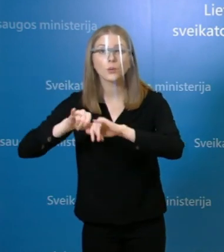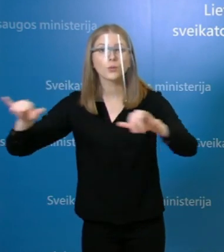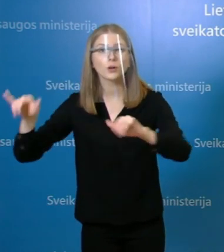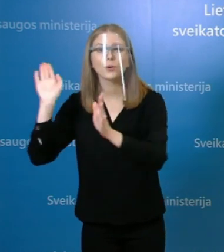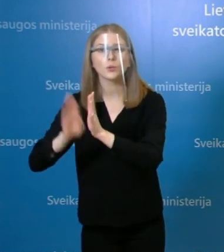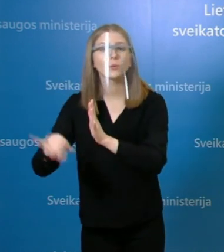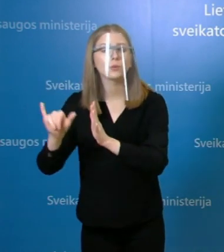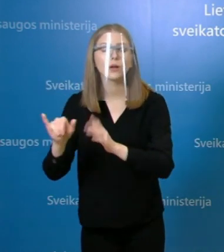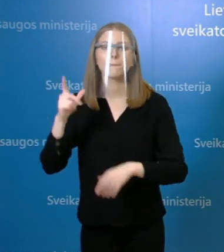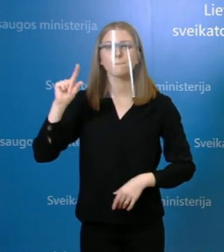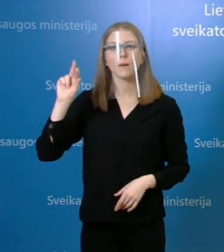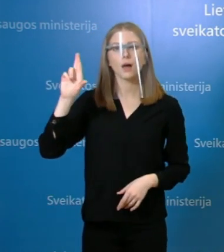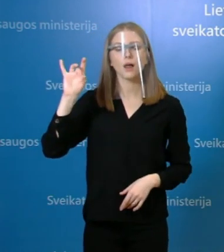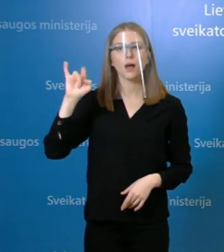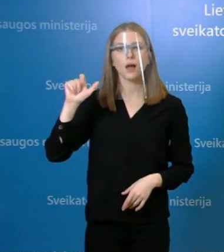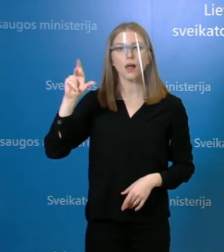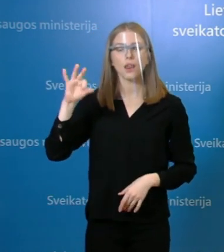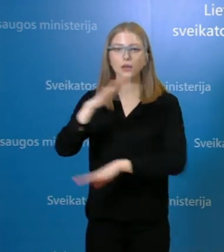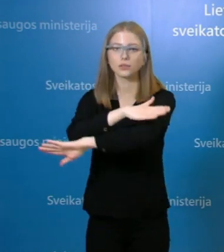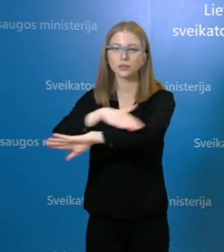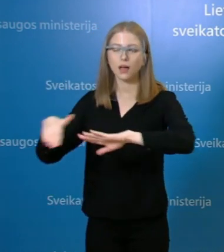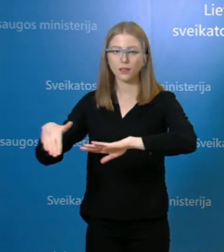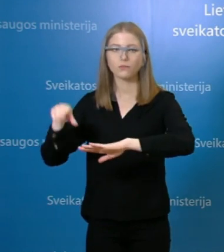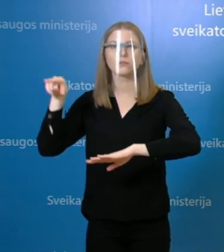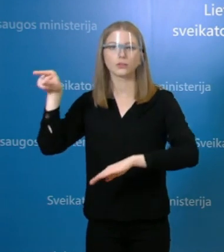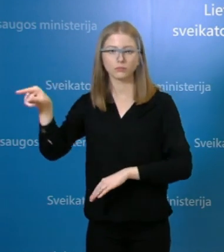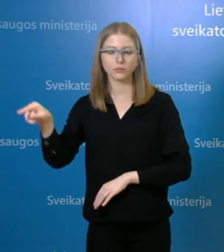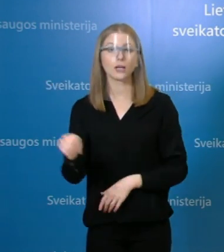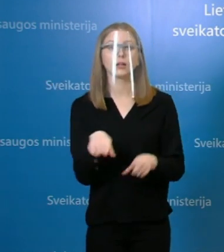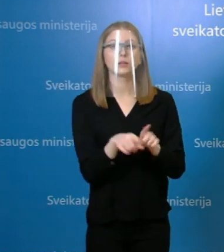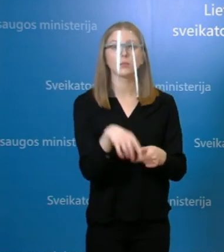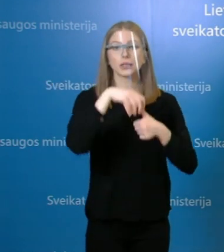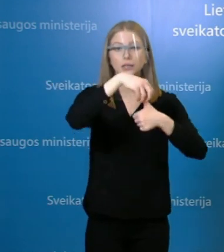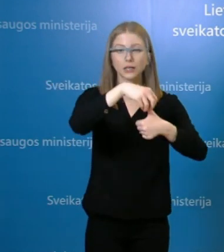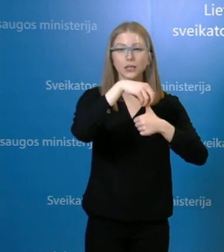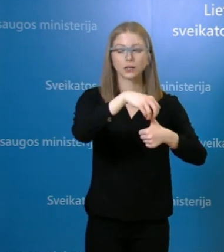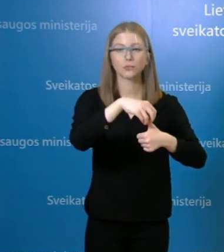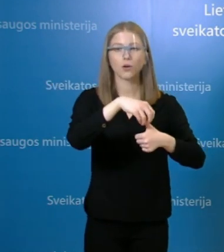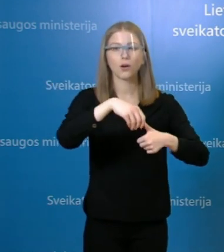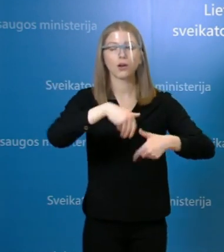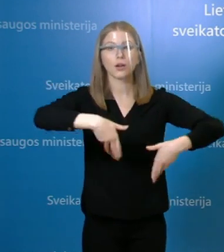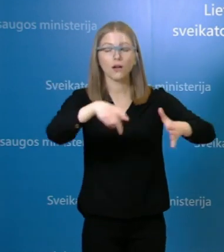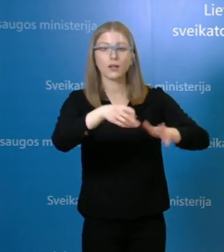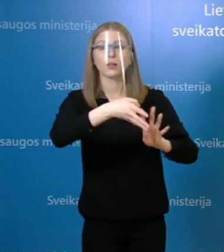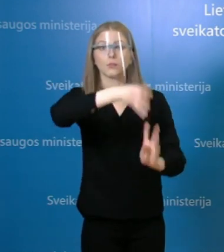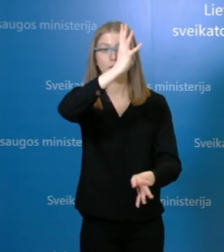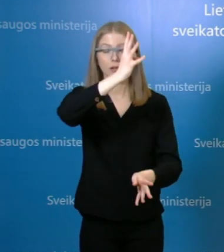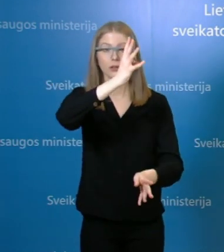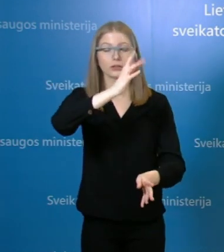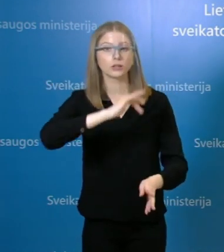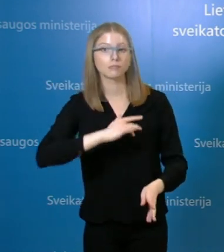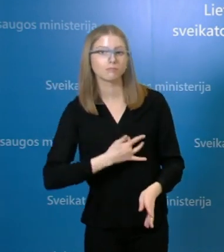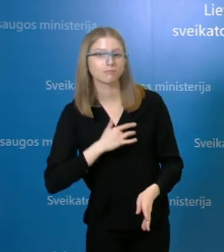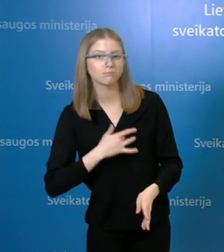daugio būtis esantis labai nerebavome dėl grybo gatvėje esančio daugio būčio, bet vis dėl to daugiau atvejų ten nebuvo